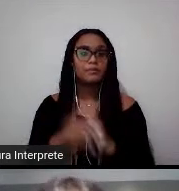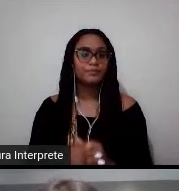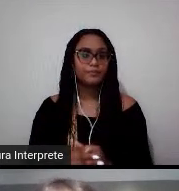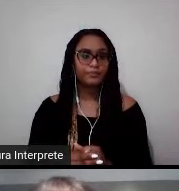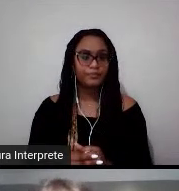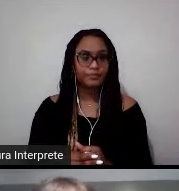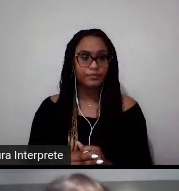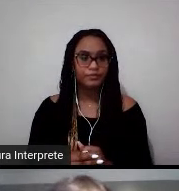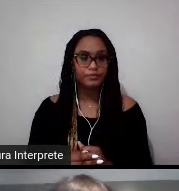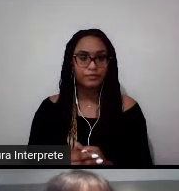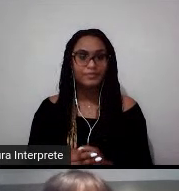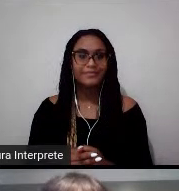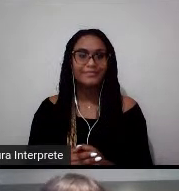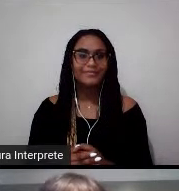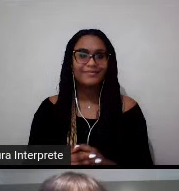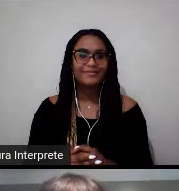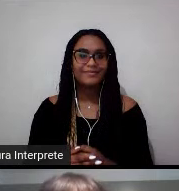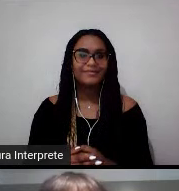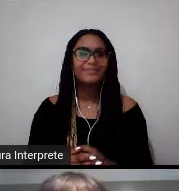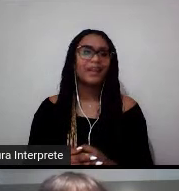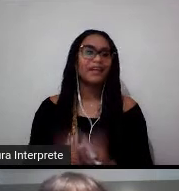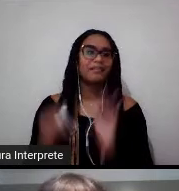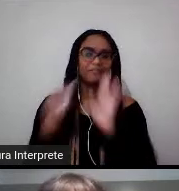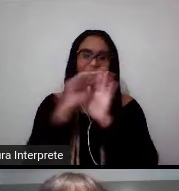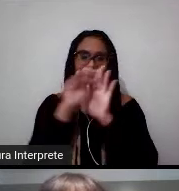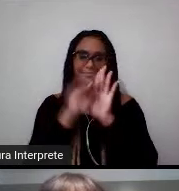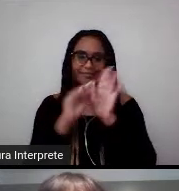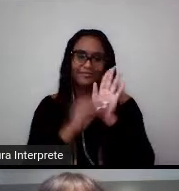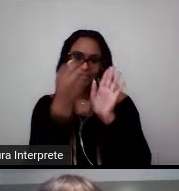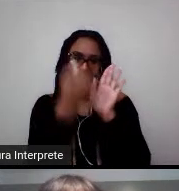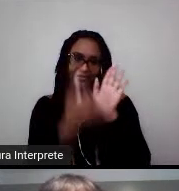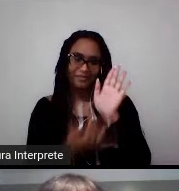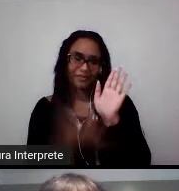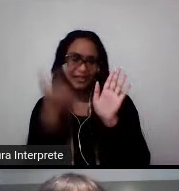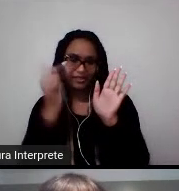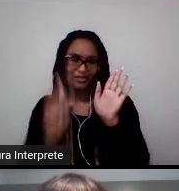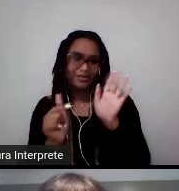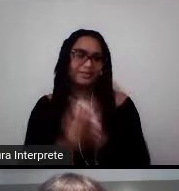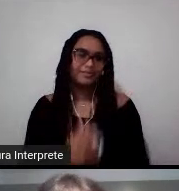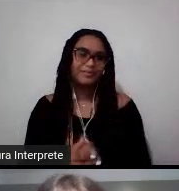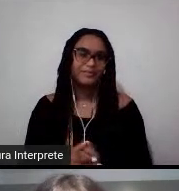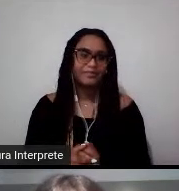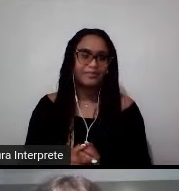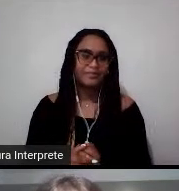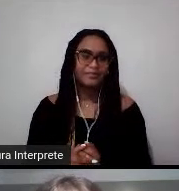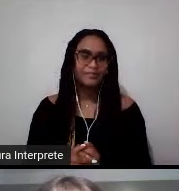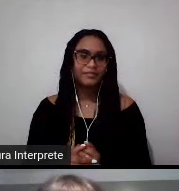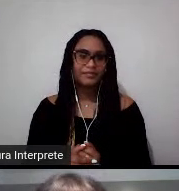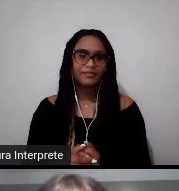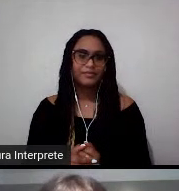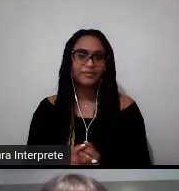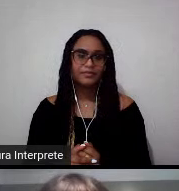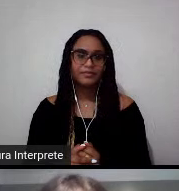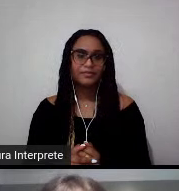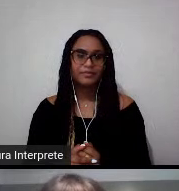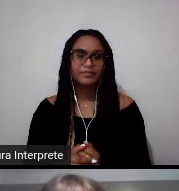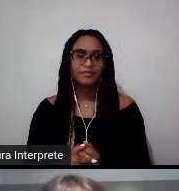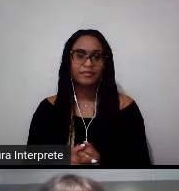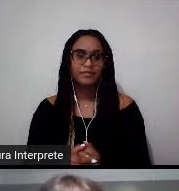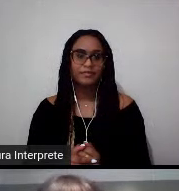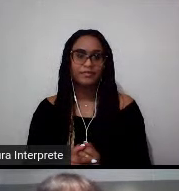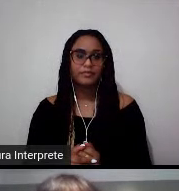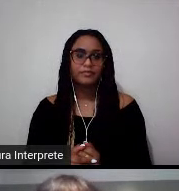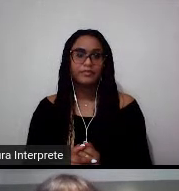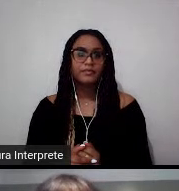É isso, desculpa. ambição, potencial de liderança, bom histórico acadêmico e habilidades interpessoais. E os participantes dessa